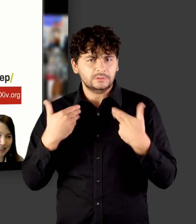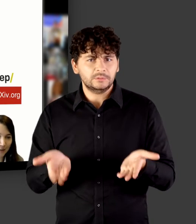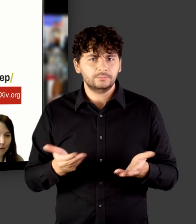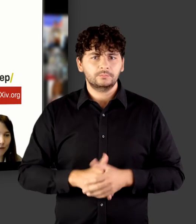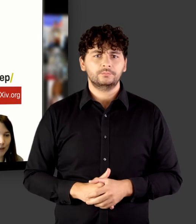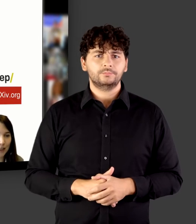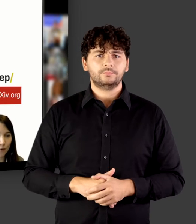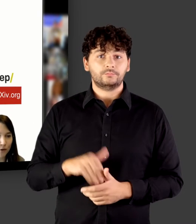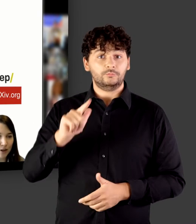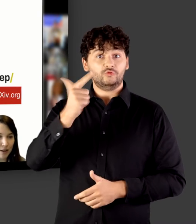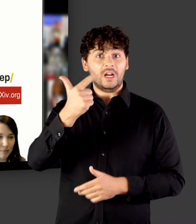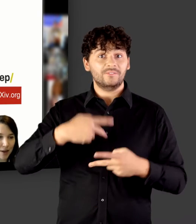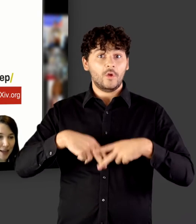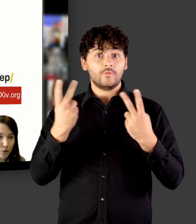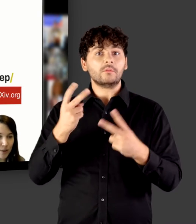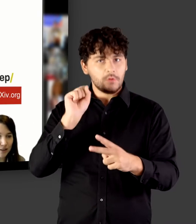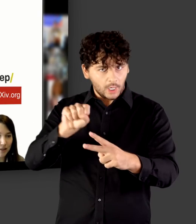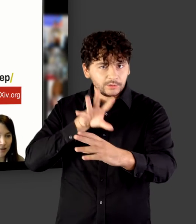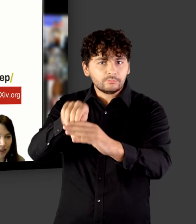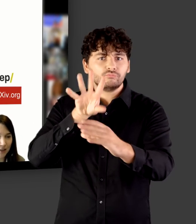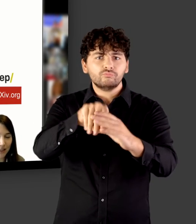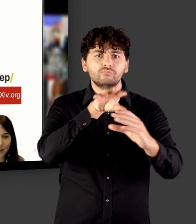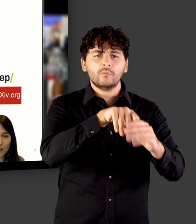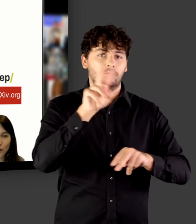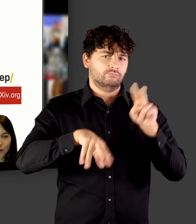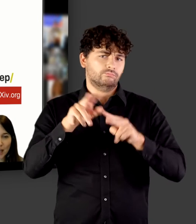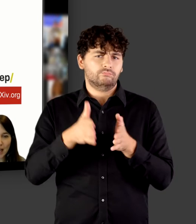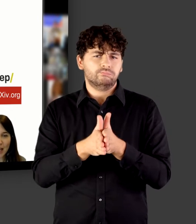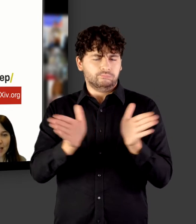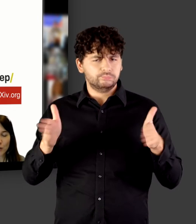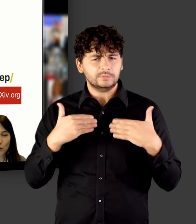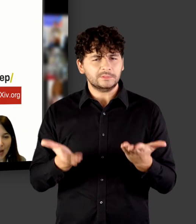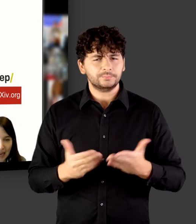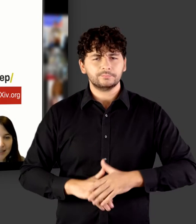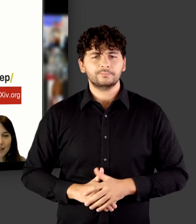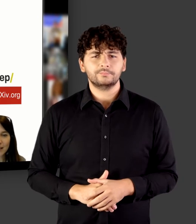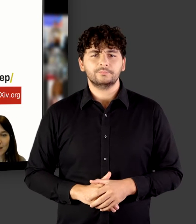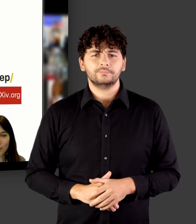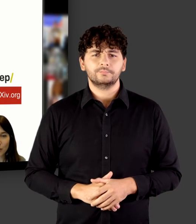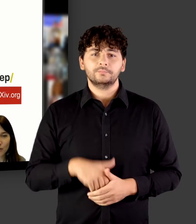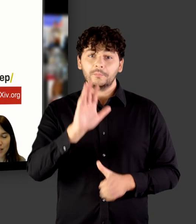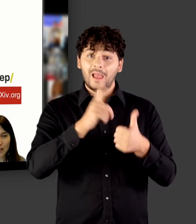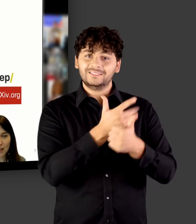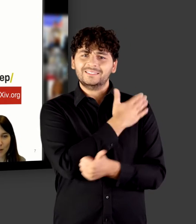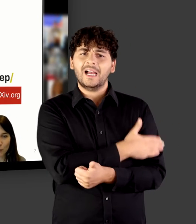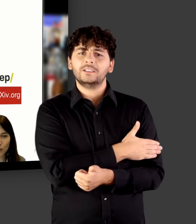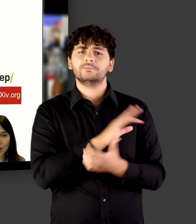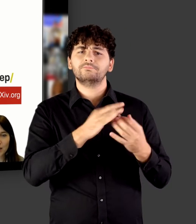Zweitveröffentlichungen eingespielt und archiviert werden können. Zum einen können Sie als AutorInnen